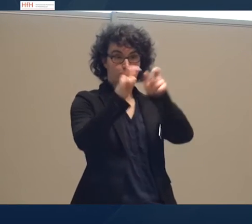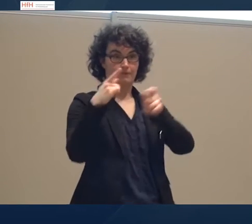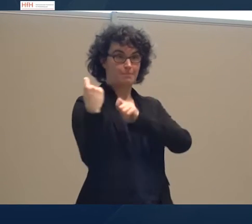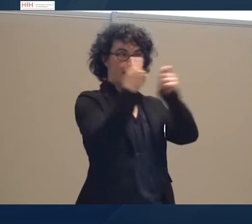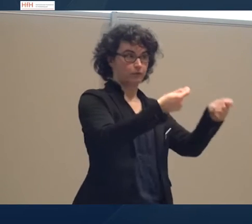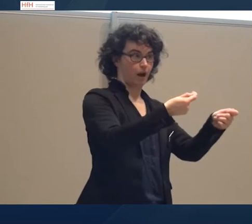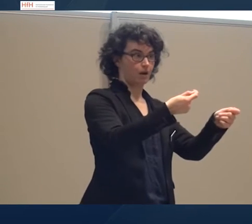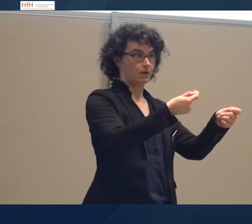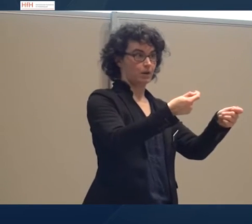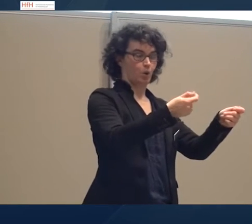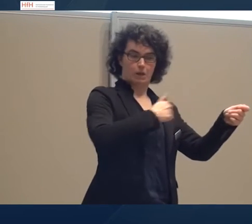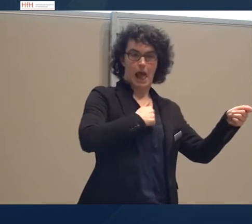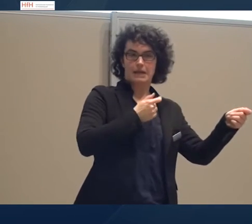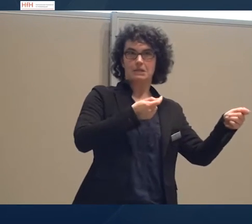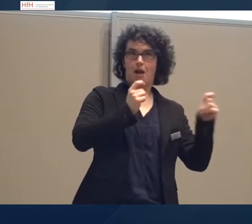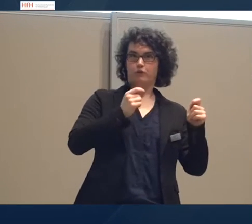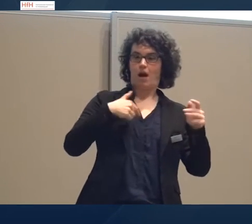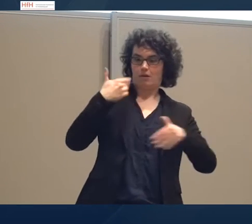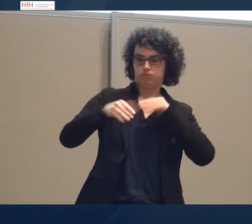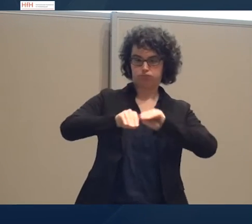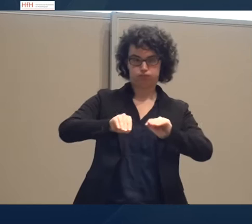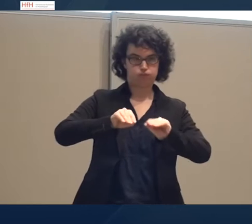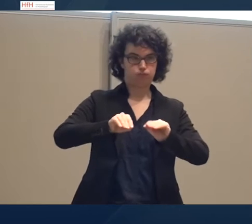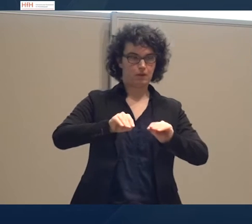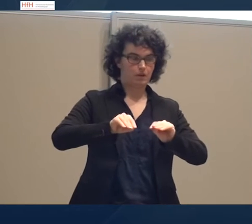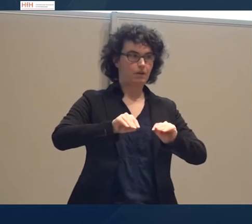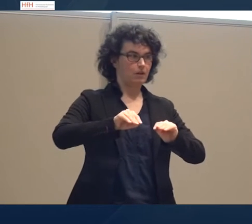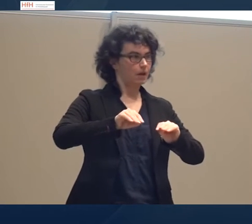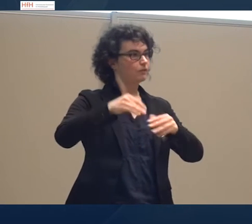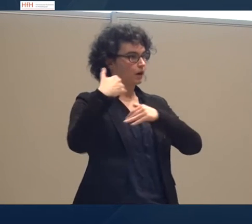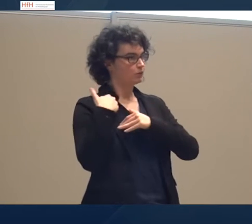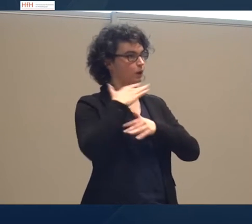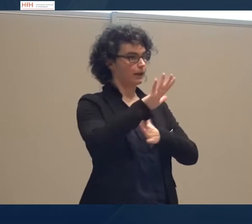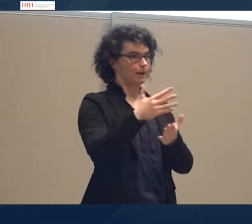eigenem Auftrag mit diesem Hintergrund. Und dann gibt deutsch-schweizerische Gebärdensprache große Anwendung.